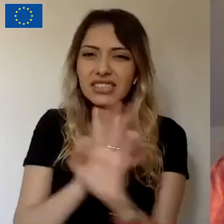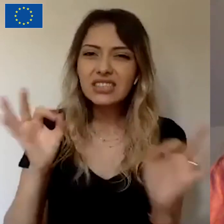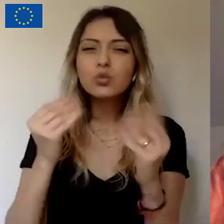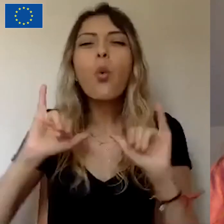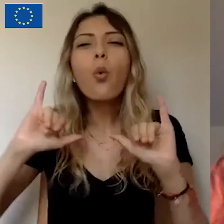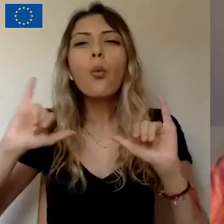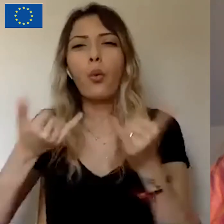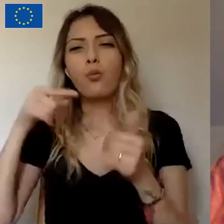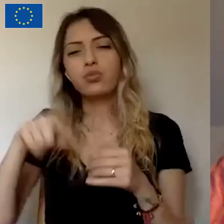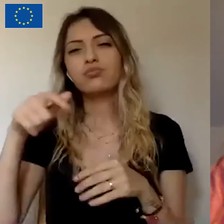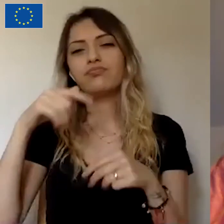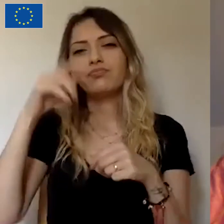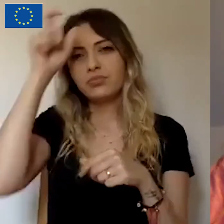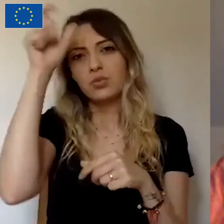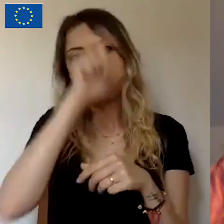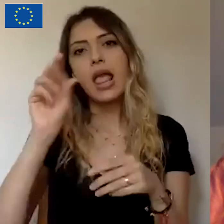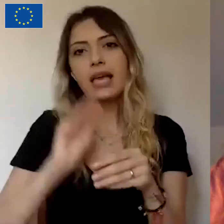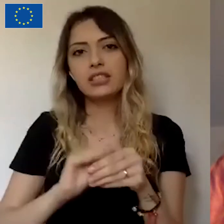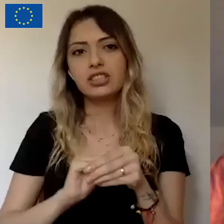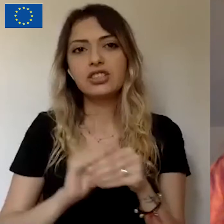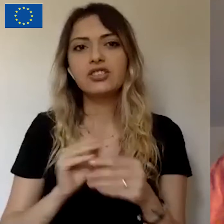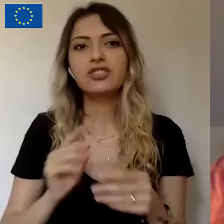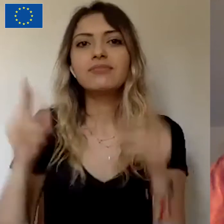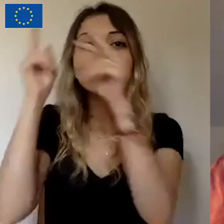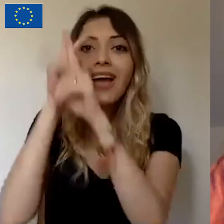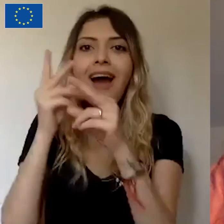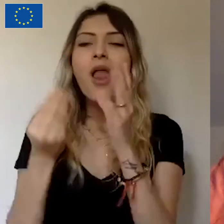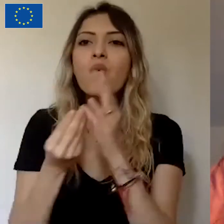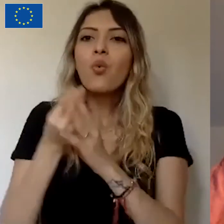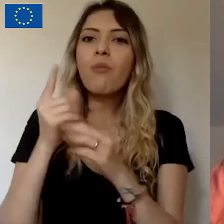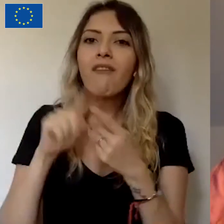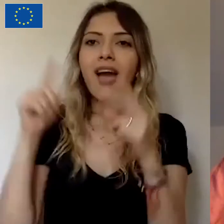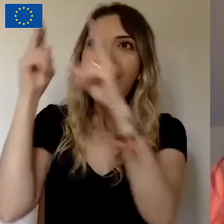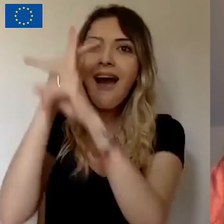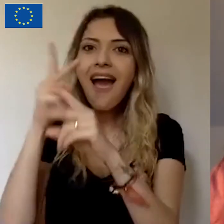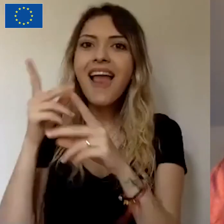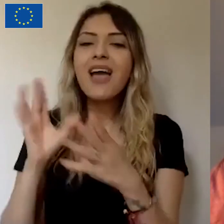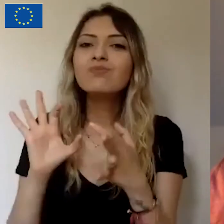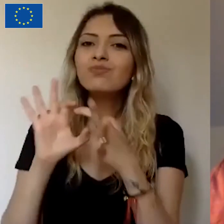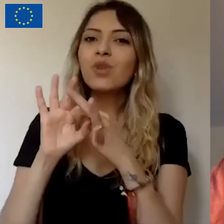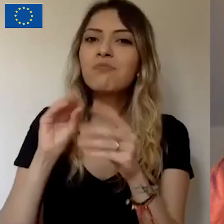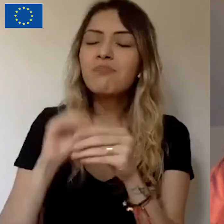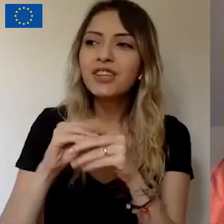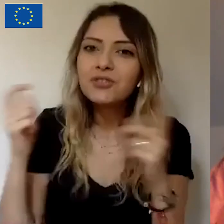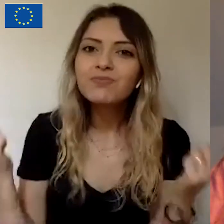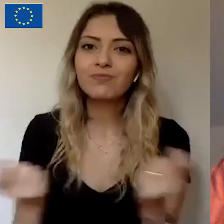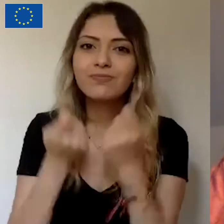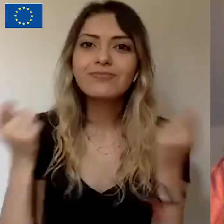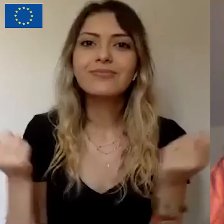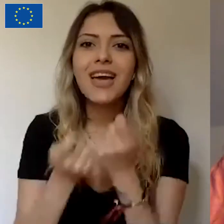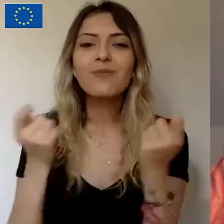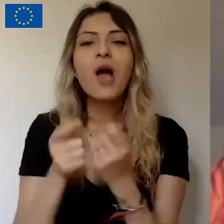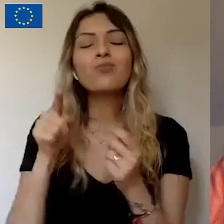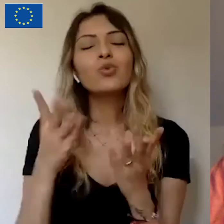gibi coğrafyalarda. Hayal kurabilmek ve bu hayal peşinden gidebilmek bile başlı başına radikal bir eylem bence.